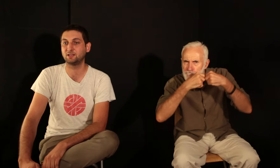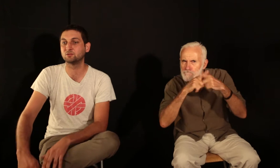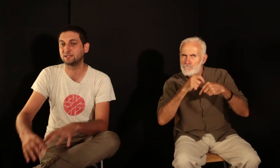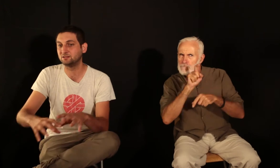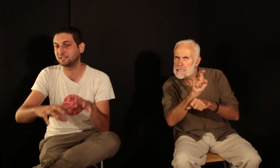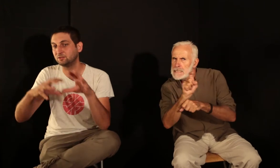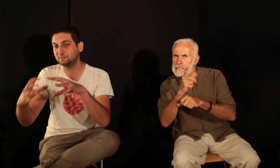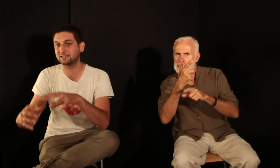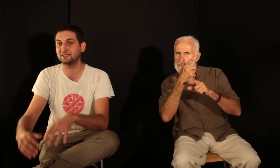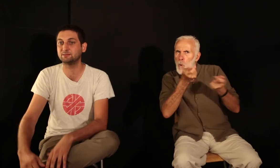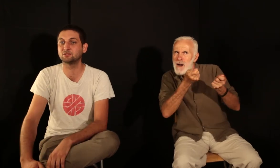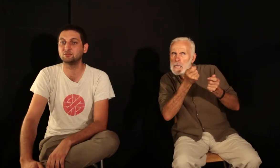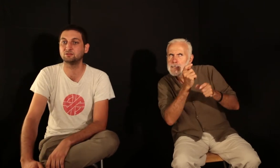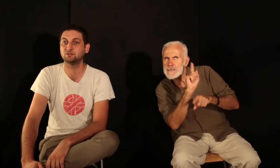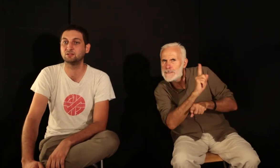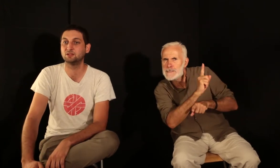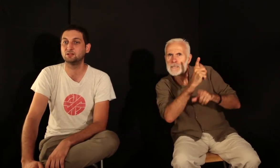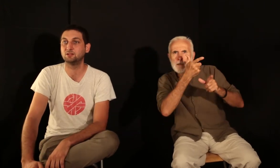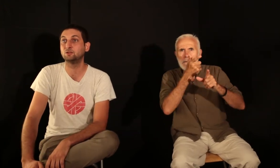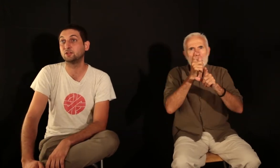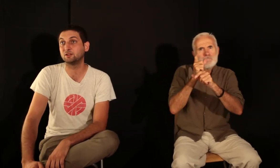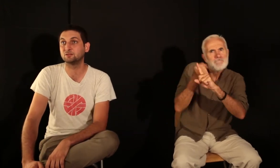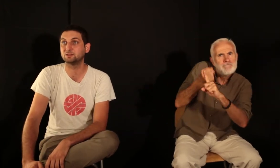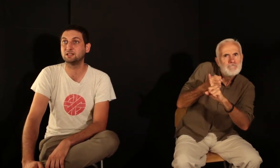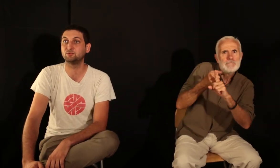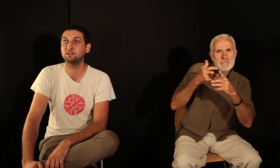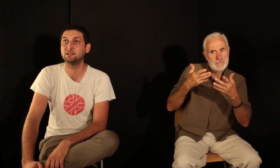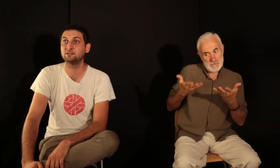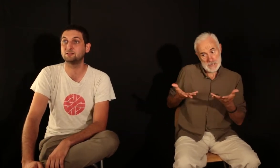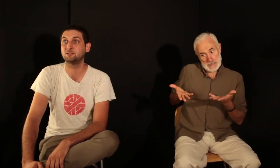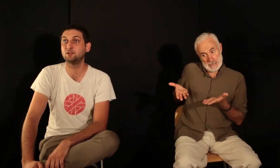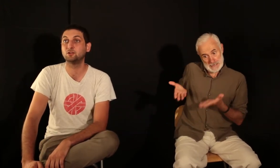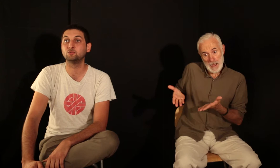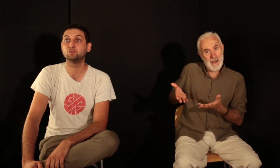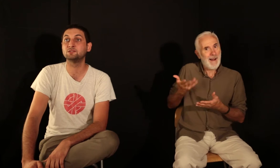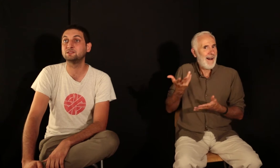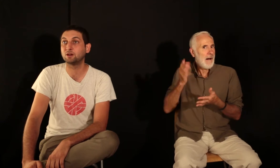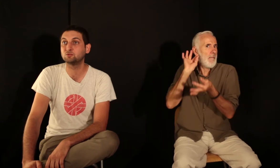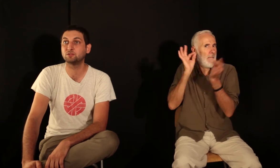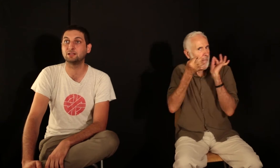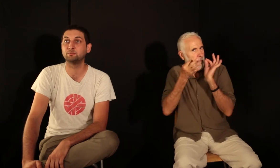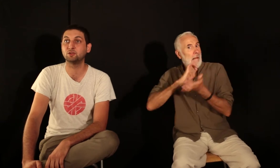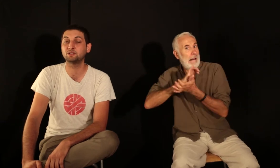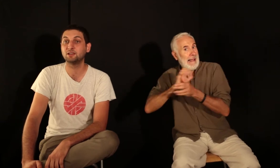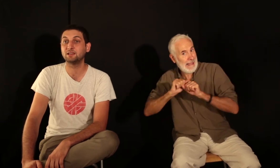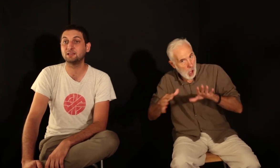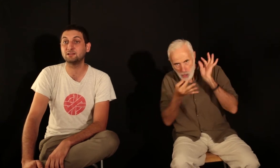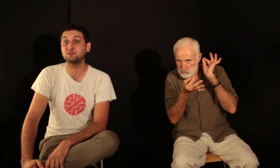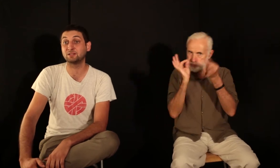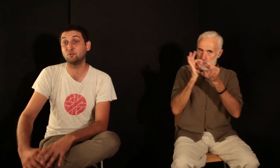Et donc sa deuxième casquette, c'est bien sûr « Auteur ». Donc il a publié de nombreuses histoires courtes à l'époque, et notamment